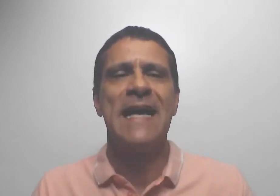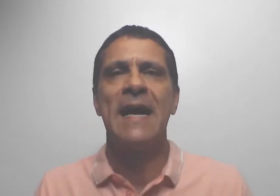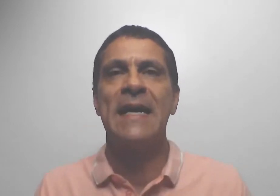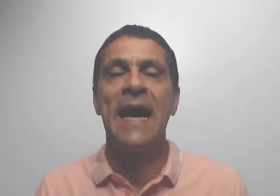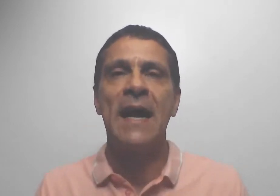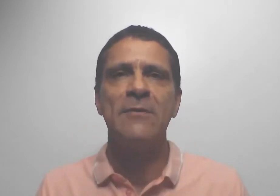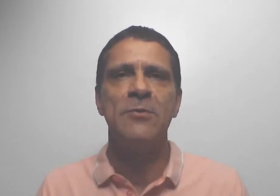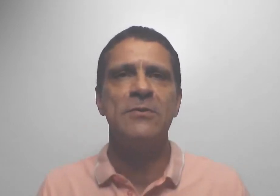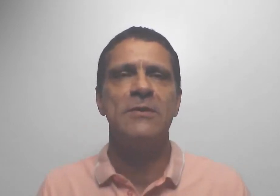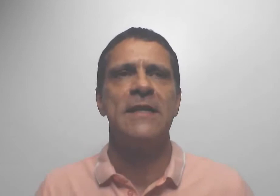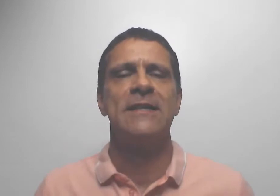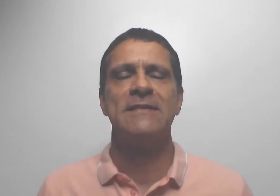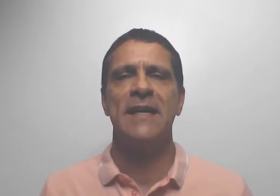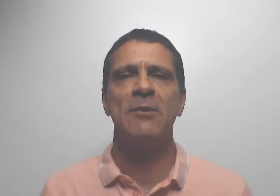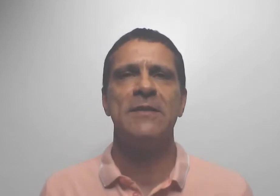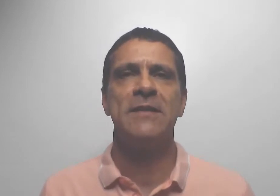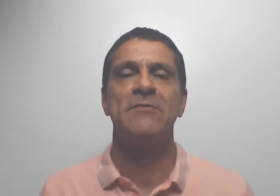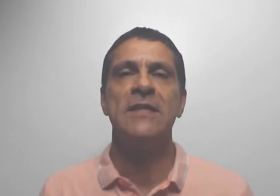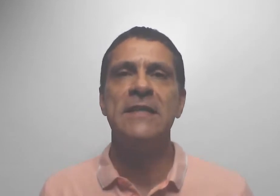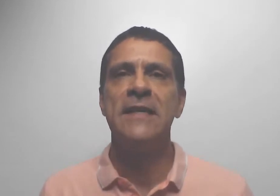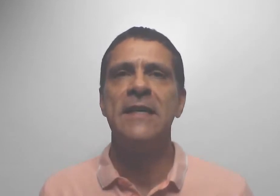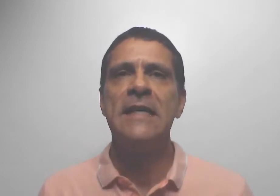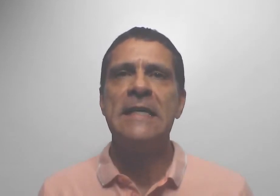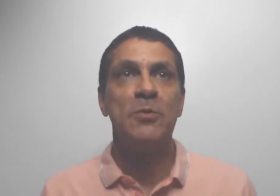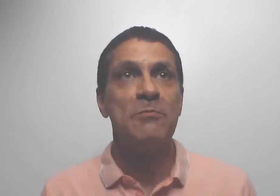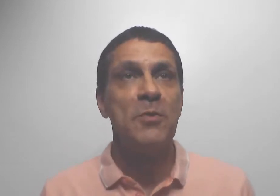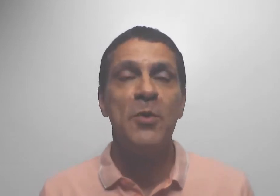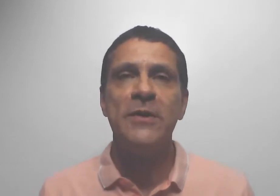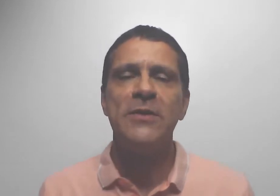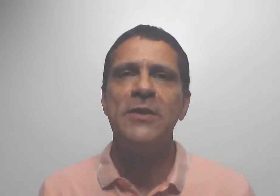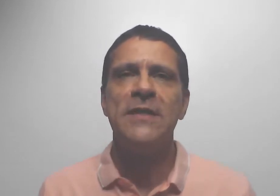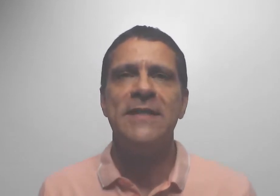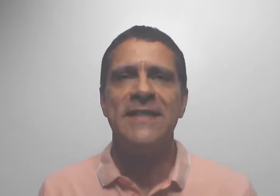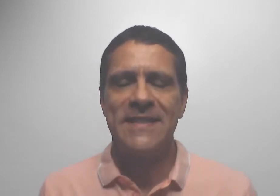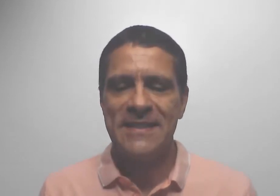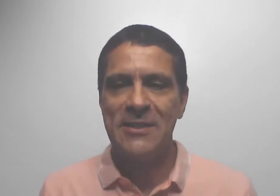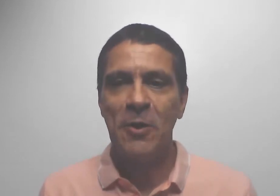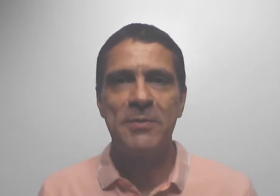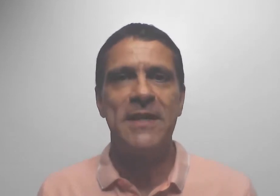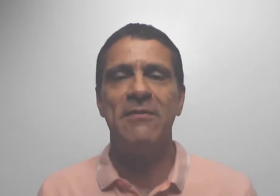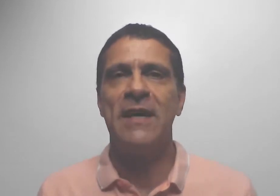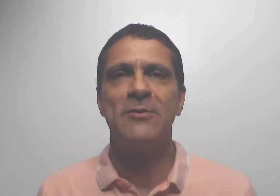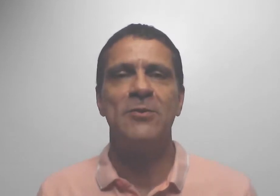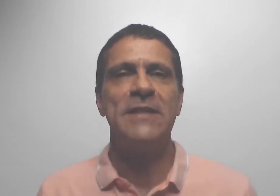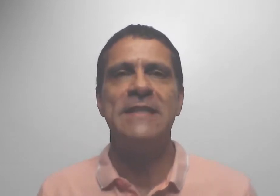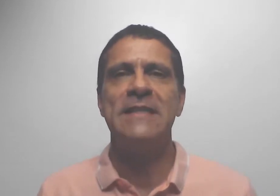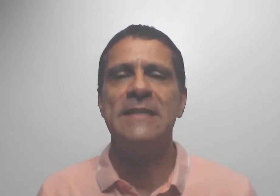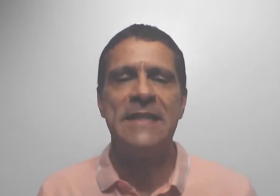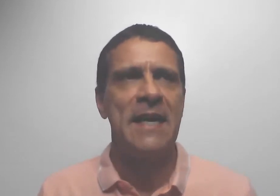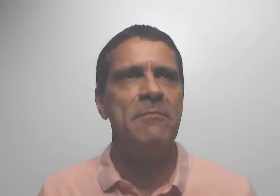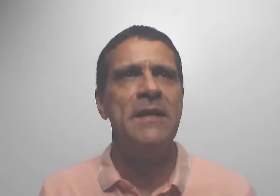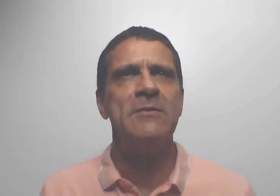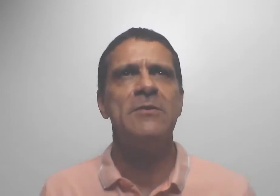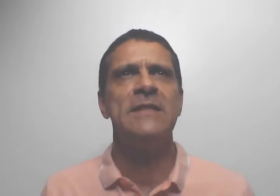sagrados da nossa vida, por um monte de observações, ensinamentos,